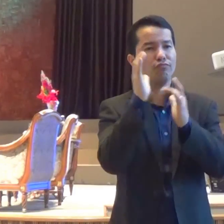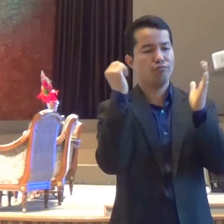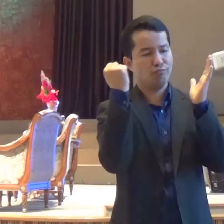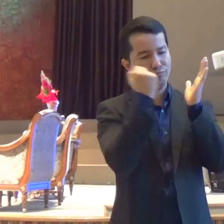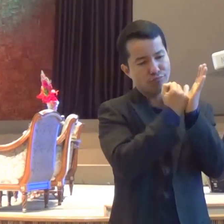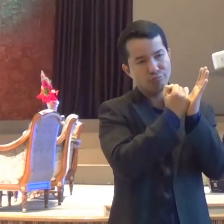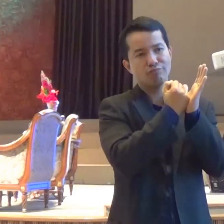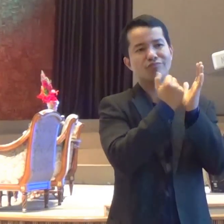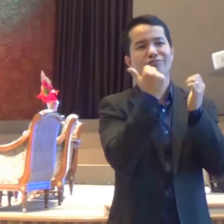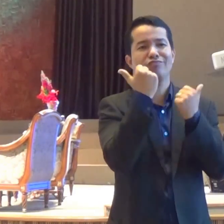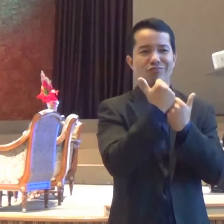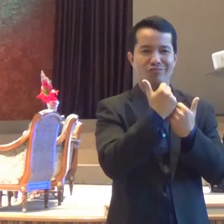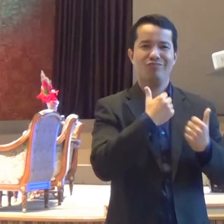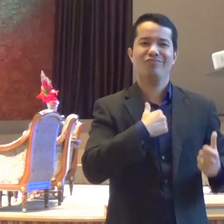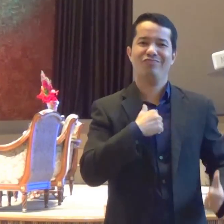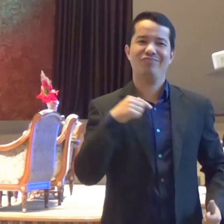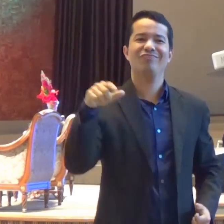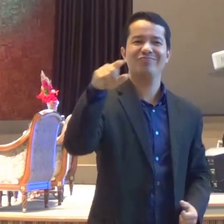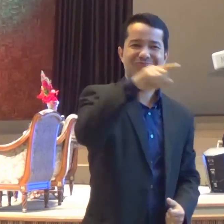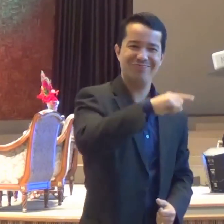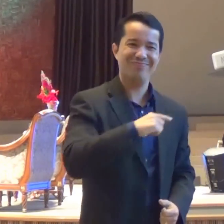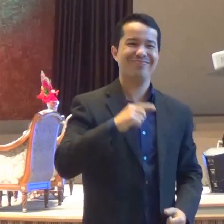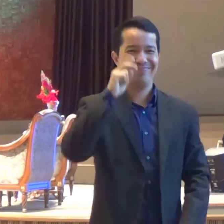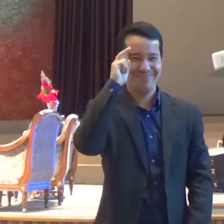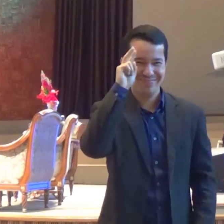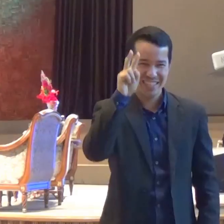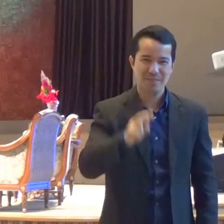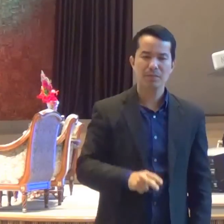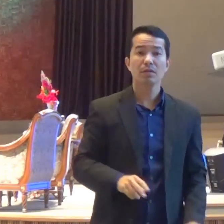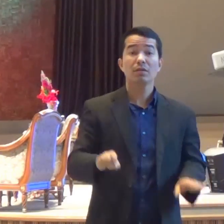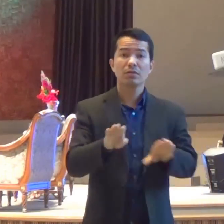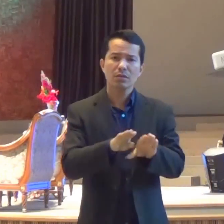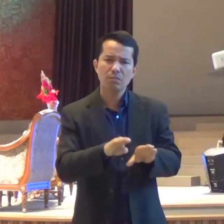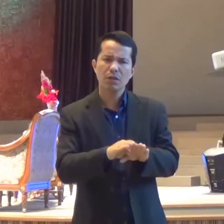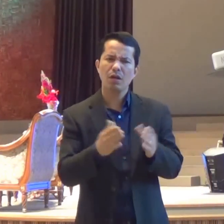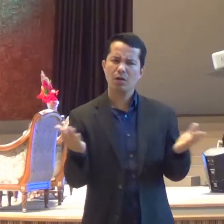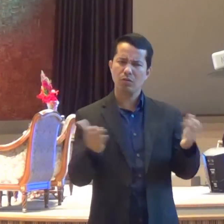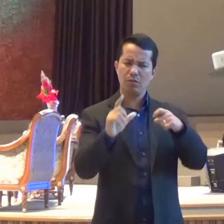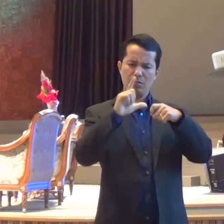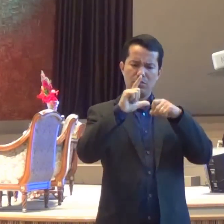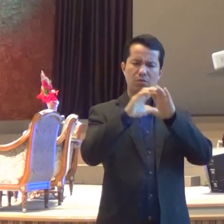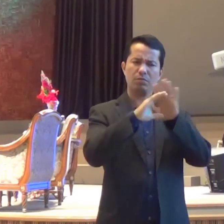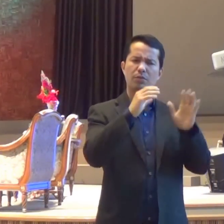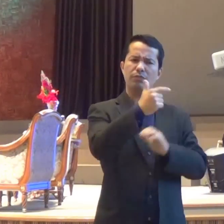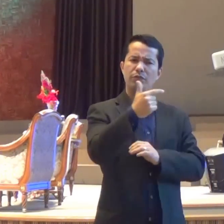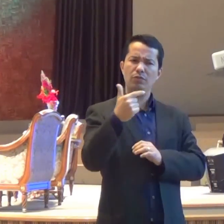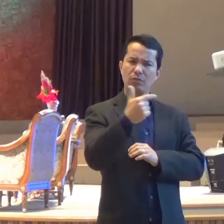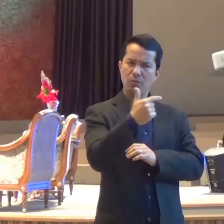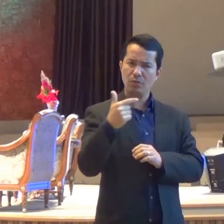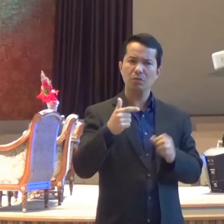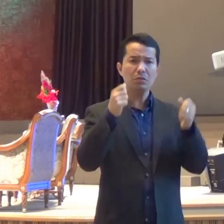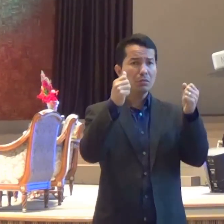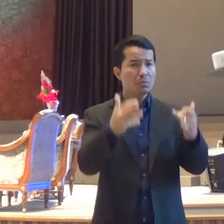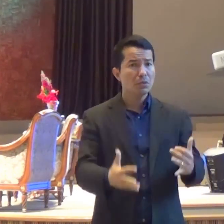interessante que nesse texto de Lucas 22 ele vai contar a respeito da